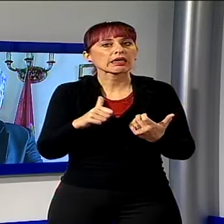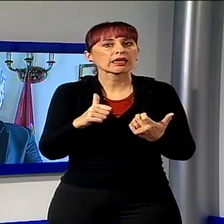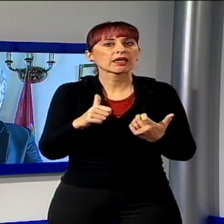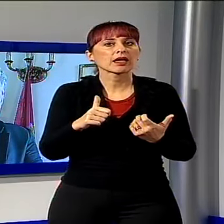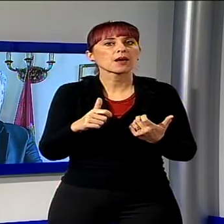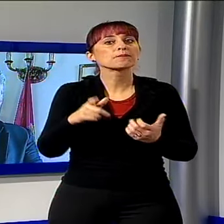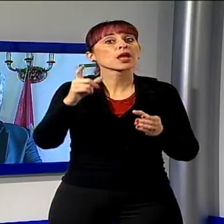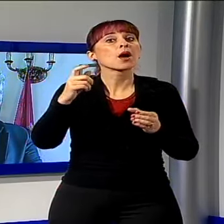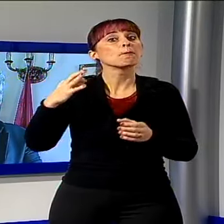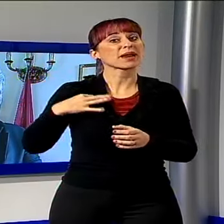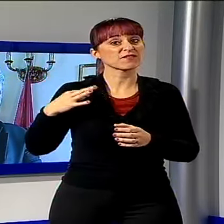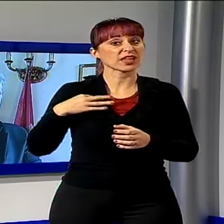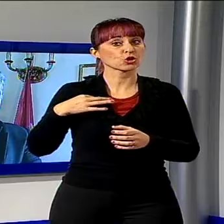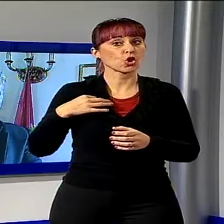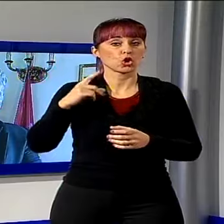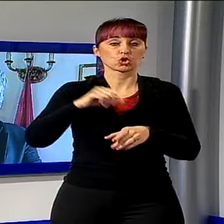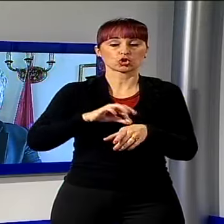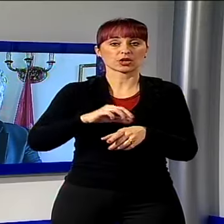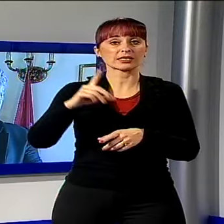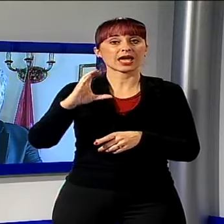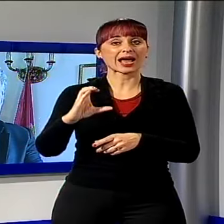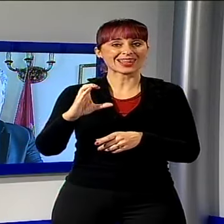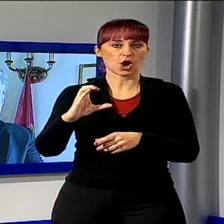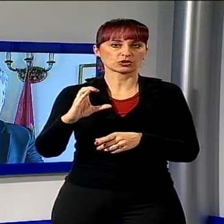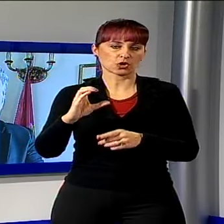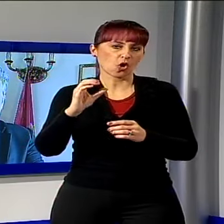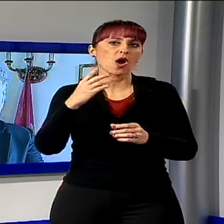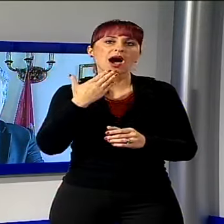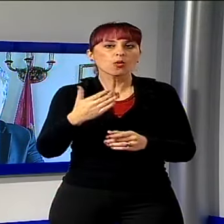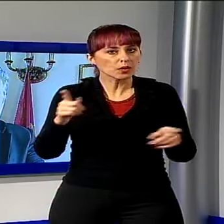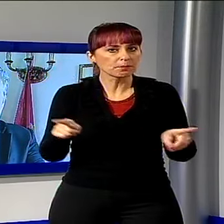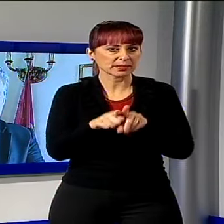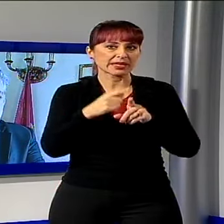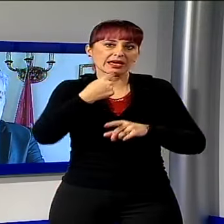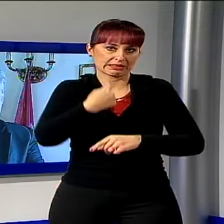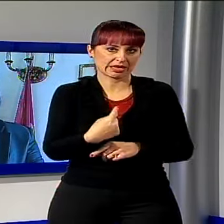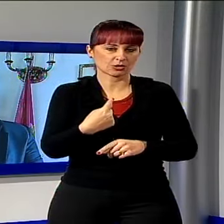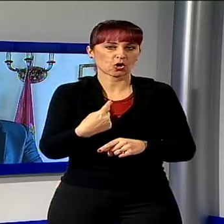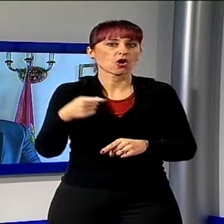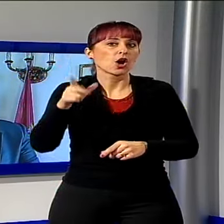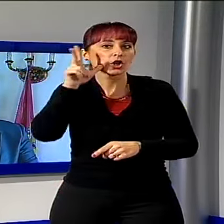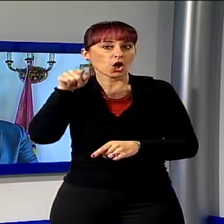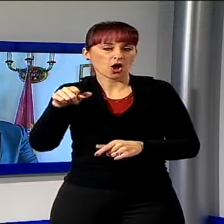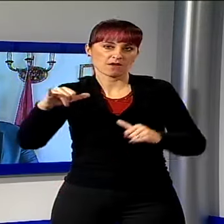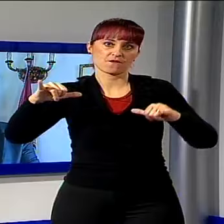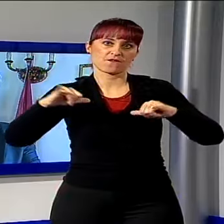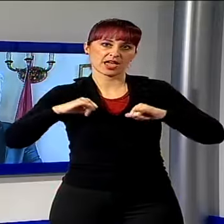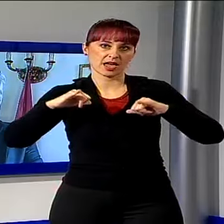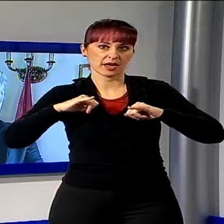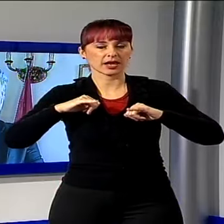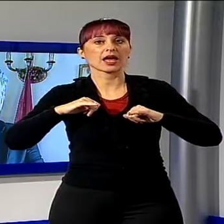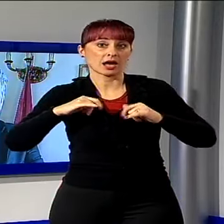nostro prefetto, la dottoressa Cagliostro, che sta trascorrendo qualche giorno di ferie, direi anche meritatamente,